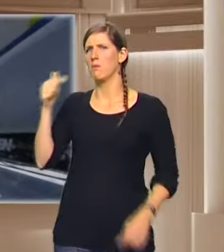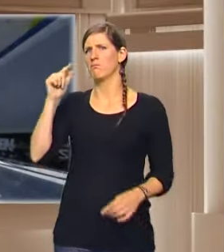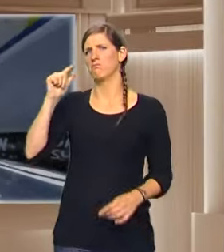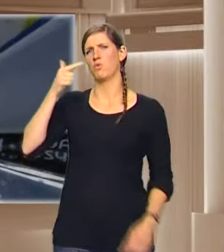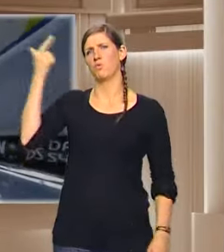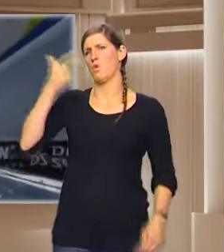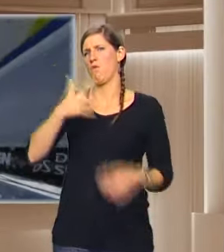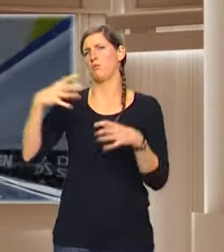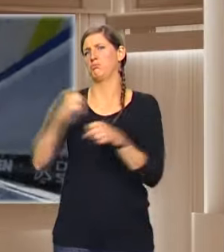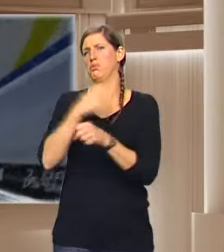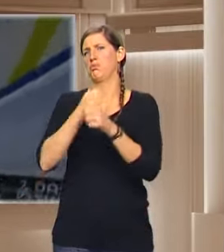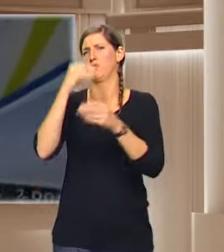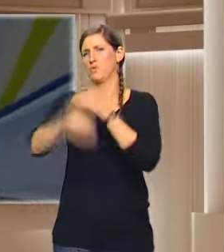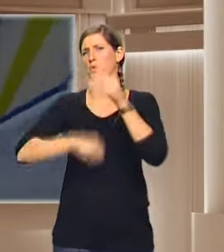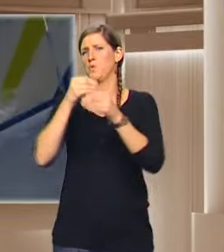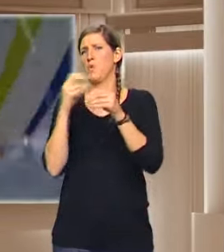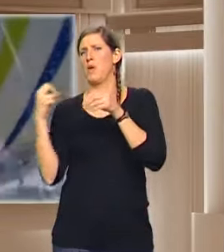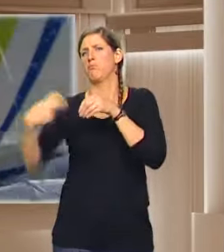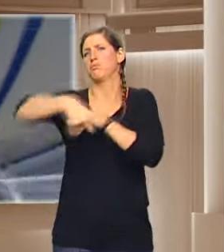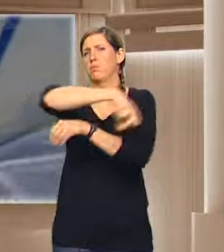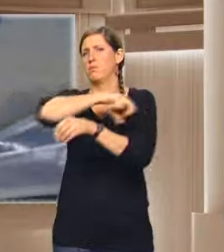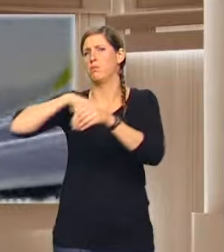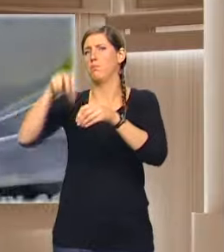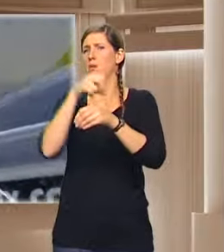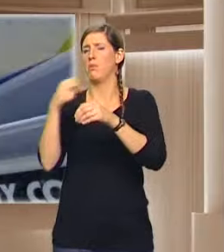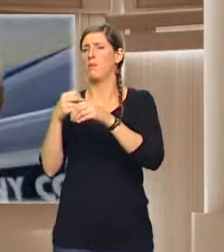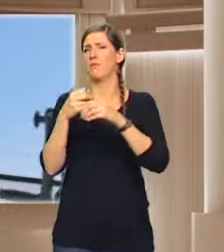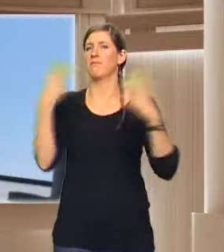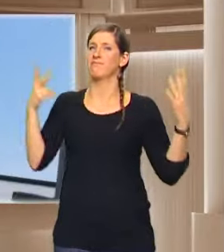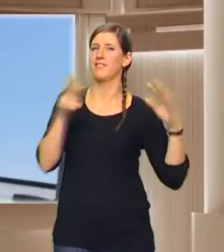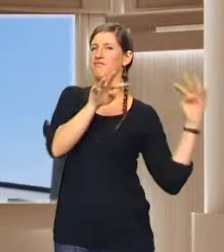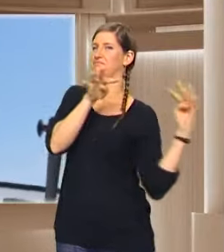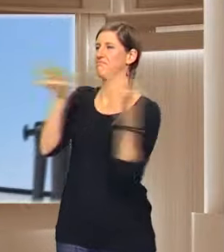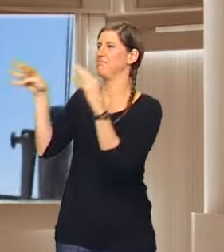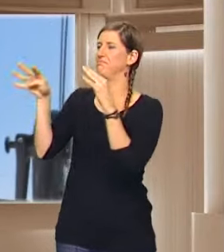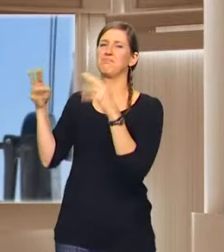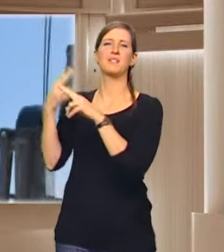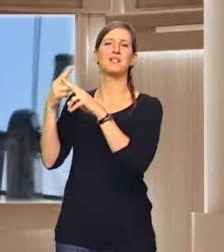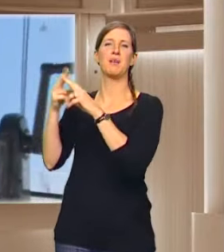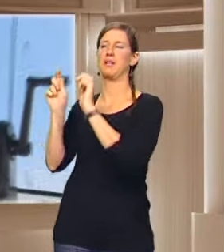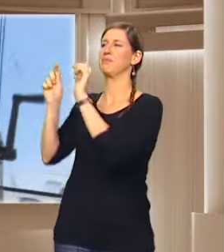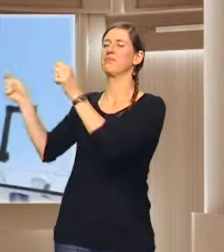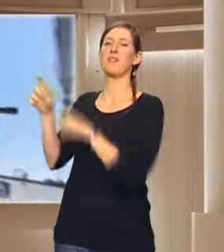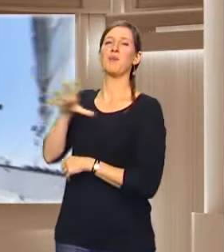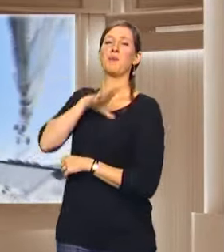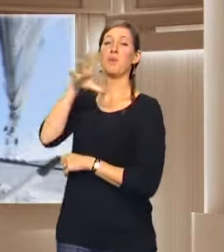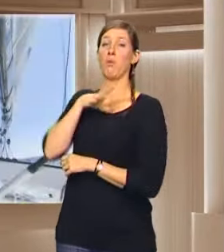Vendée Globe à son actif. Le monde de la voile le surnomme le prof. Il l'a entraîné et pris sous son aile.